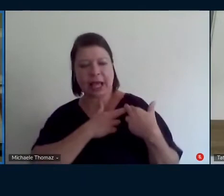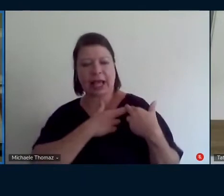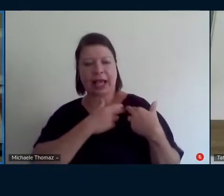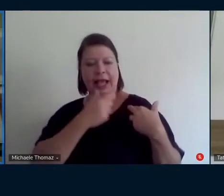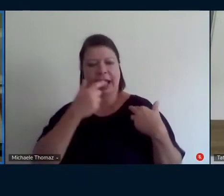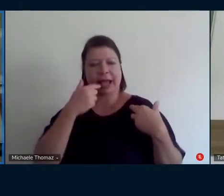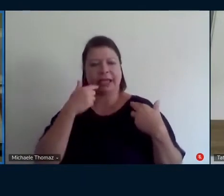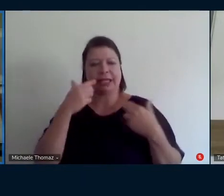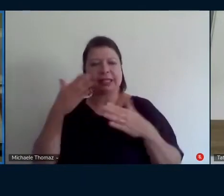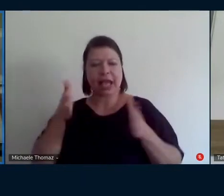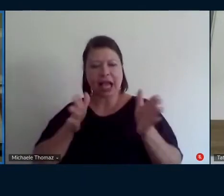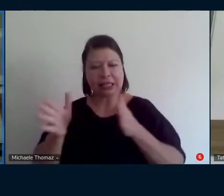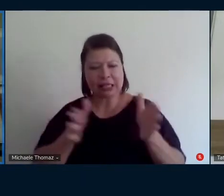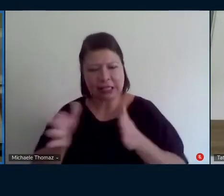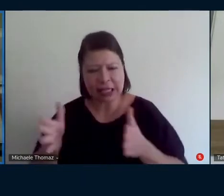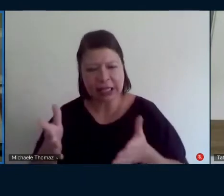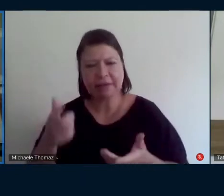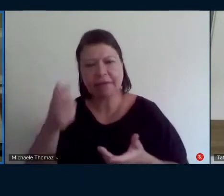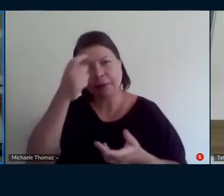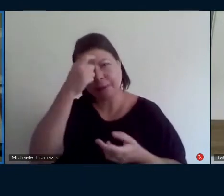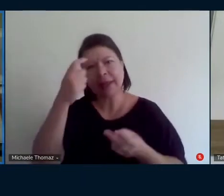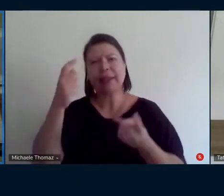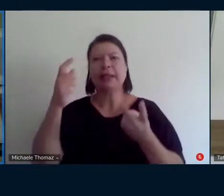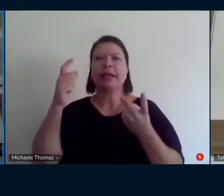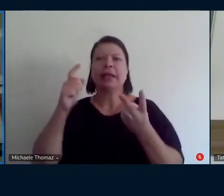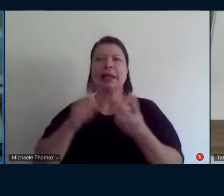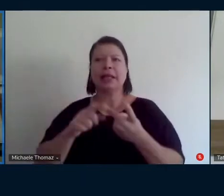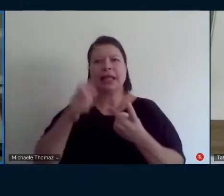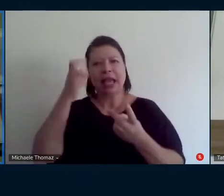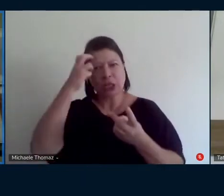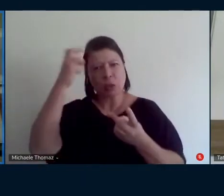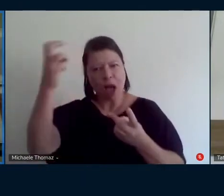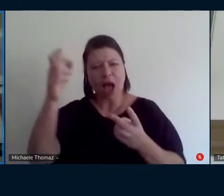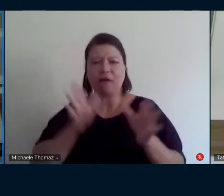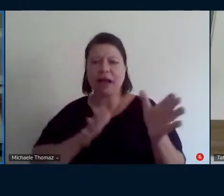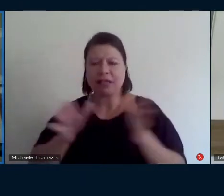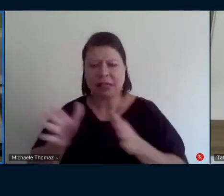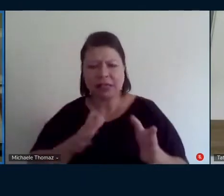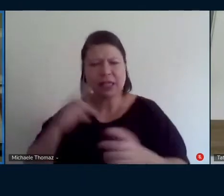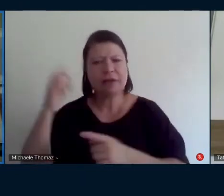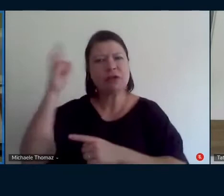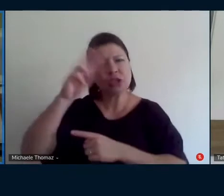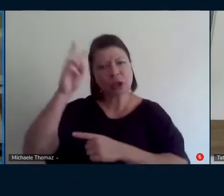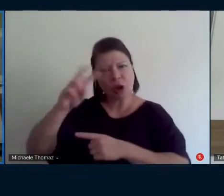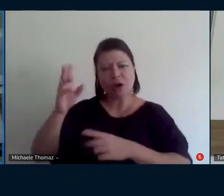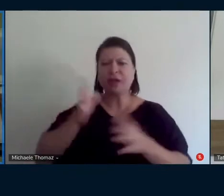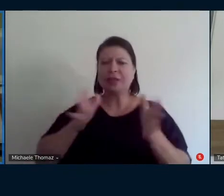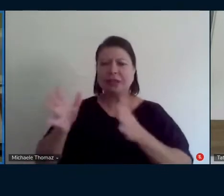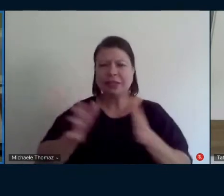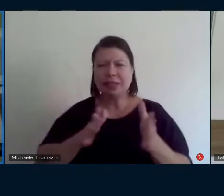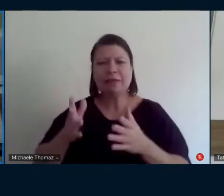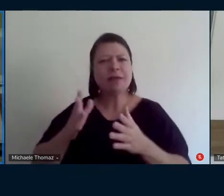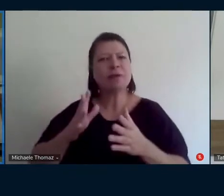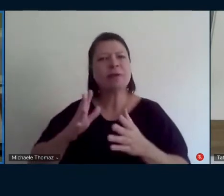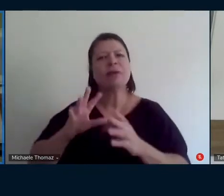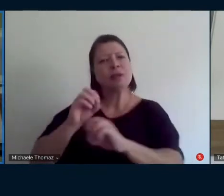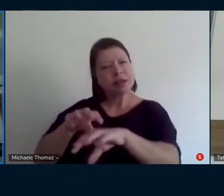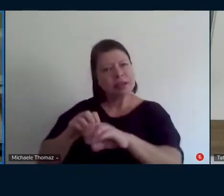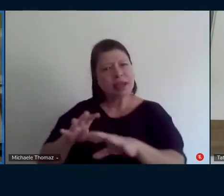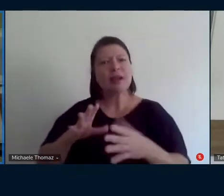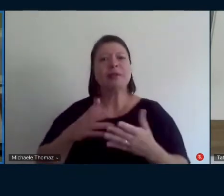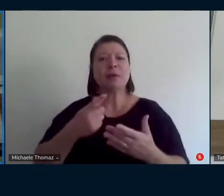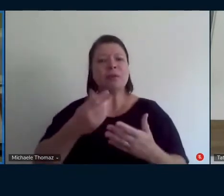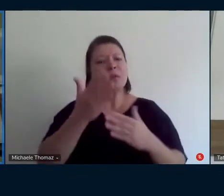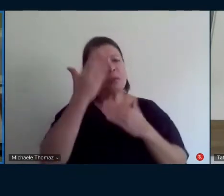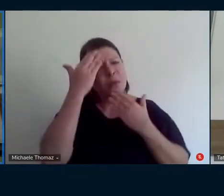mais engajados política e historicamente então muito obrigada assim gratidão por nos ensinar a fazer essa leitura